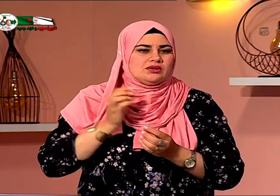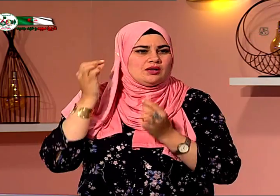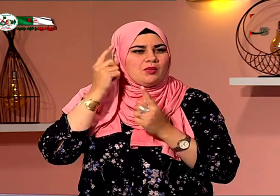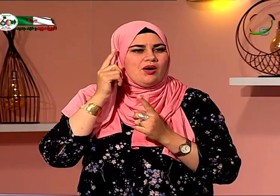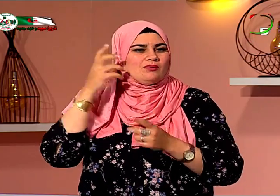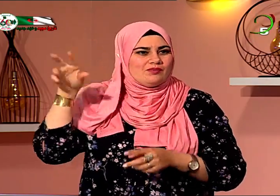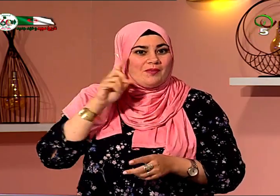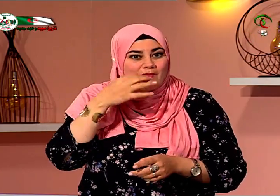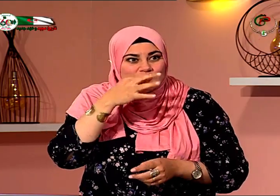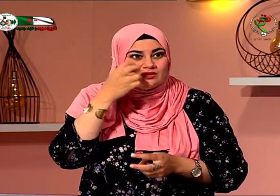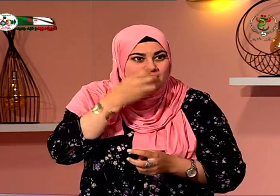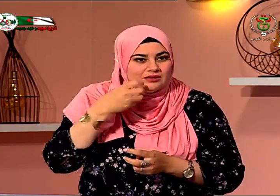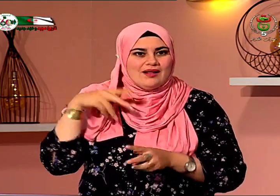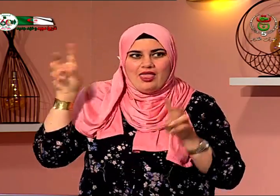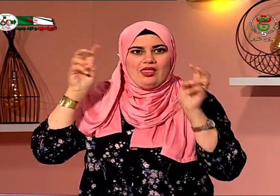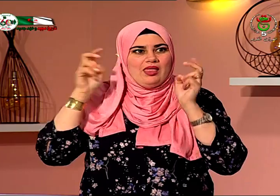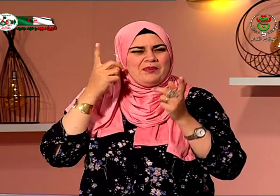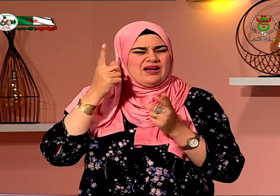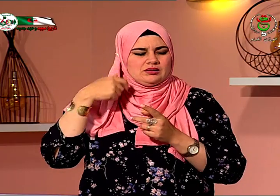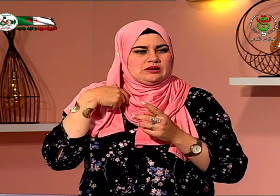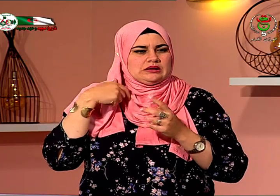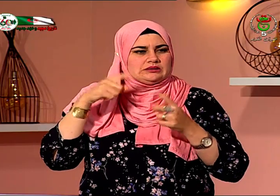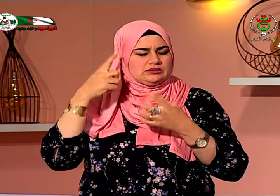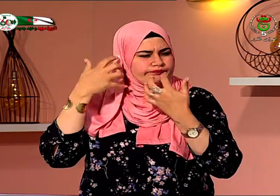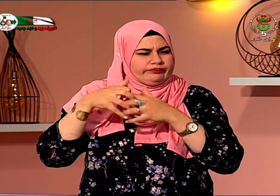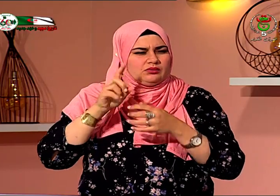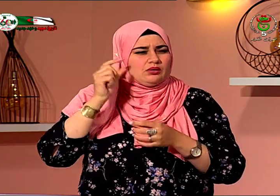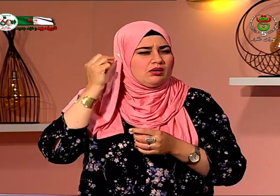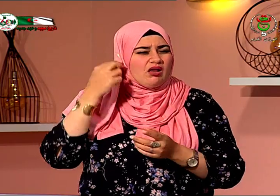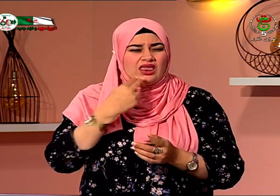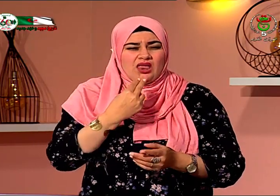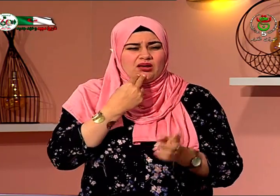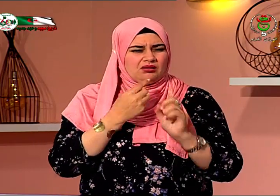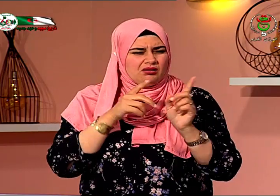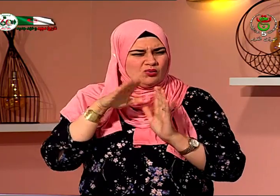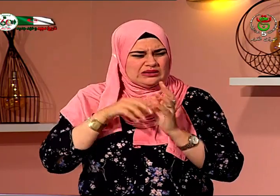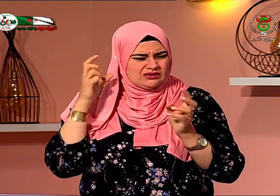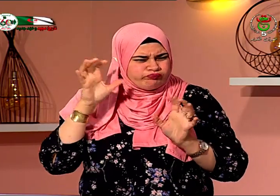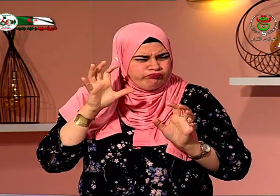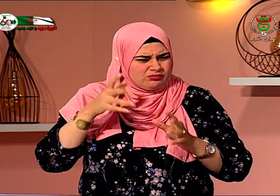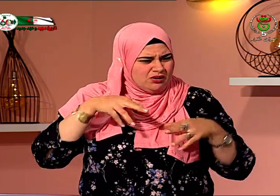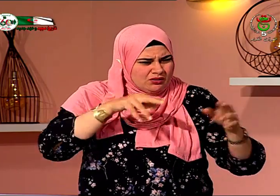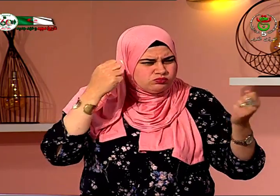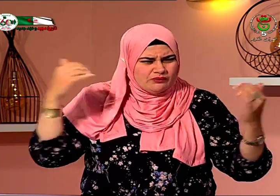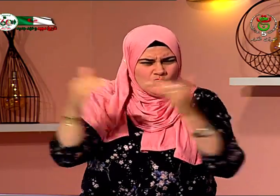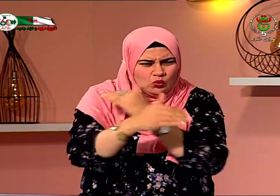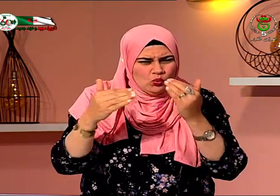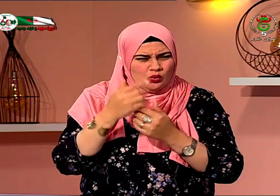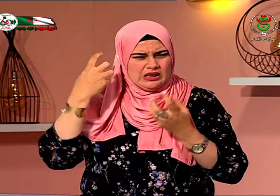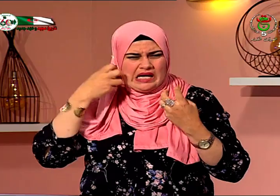ويمكنها بالتالي سماع الأصوات الخارجية لكن بما أني استعملت السماعة في سن متأخرة فلم أكن